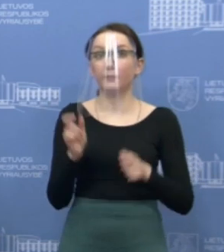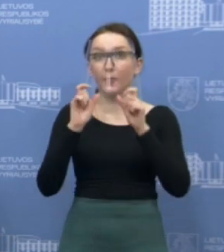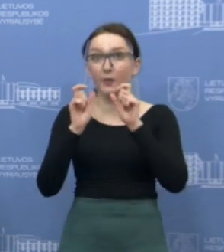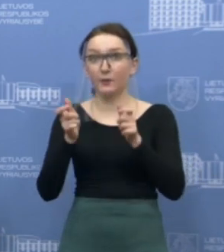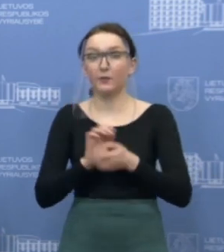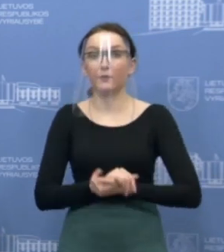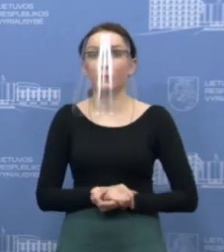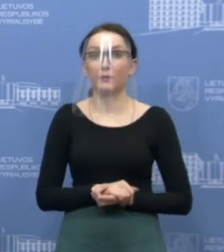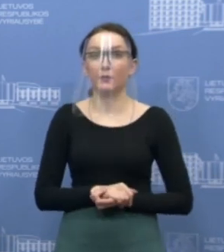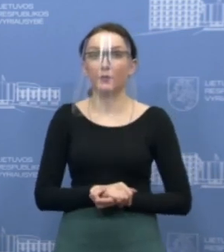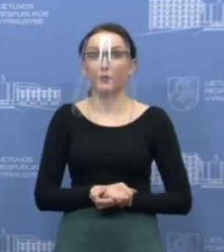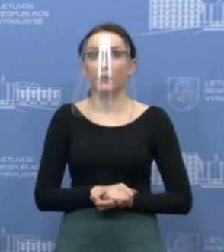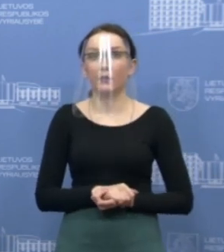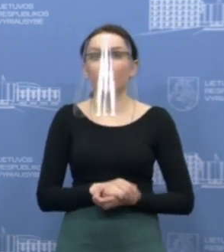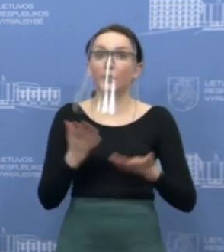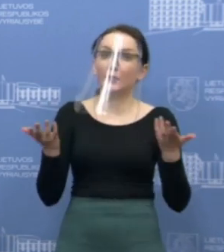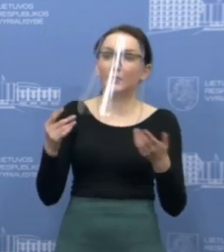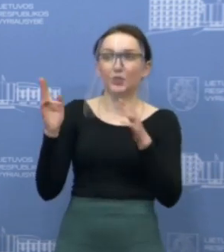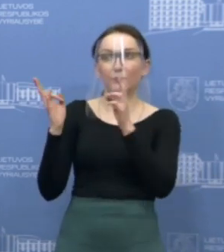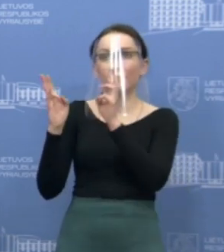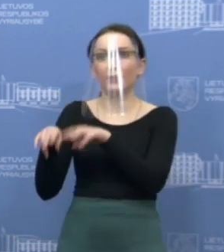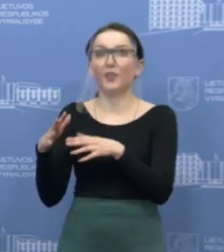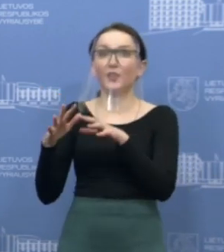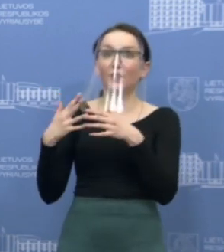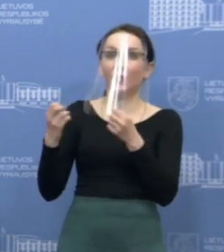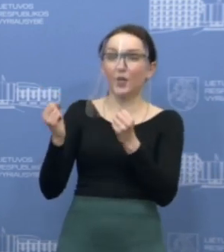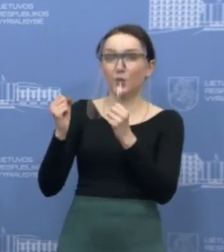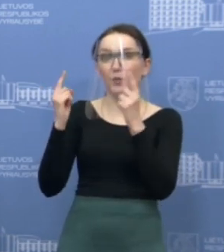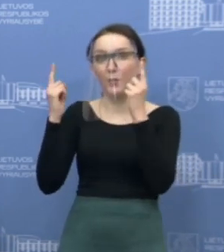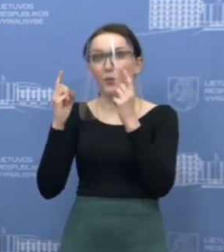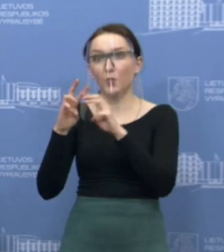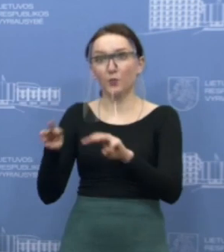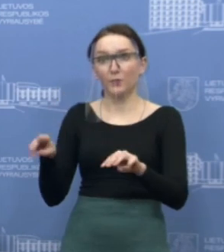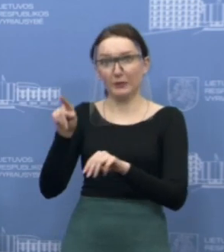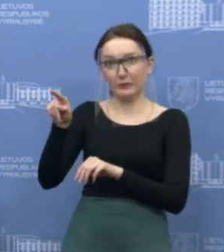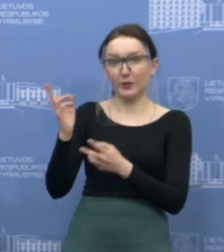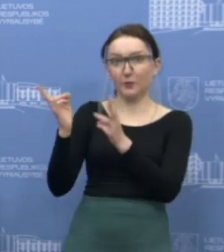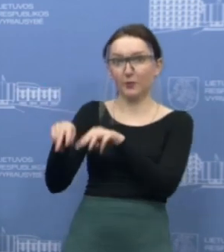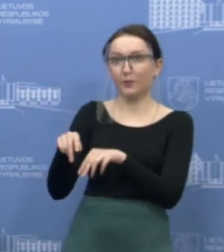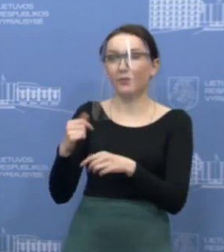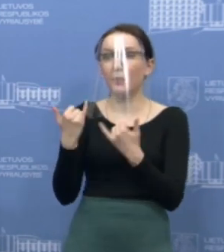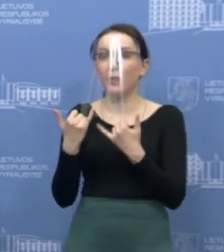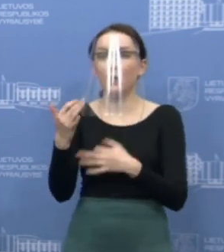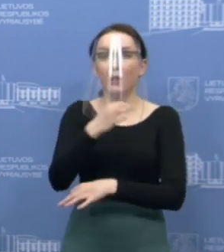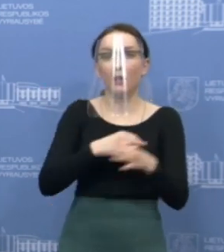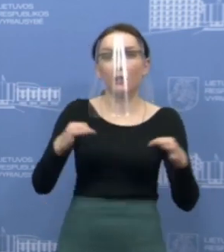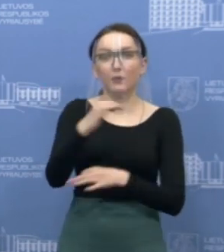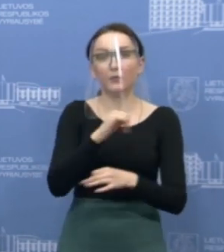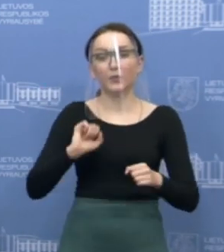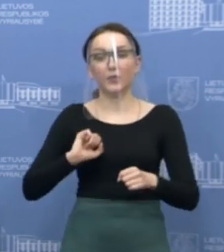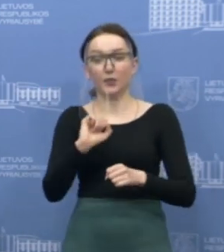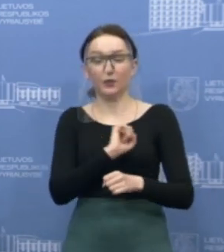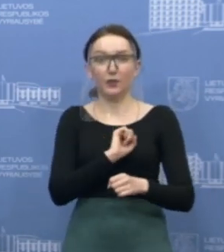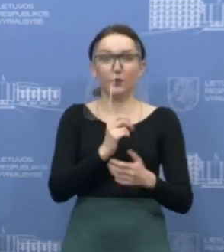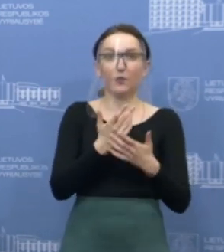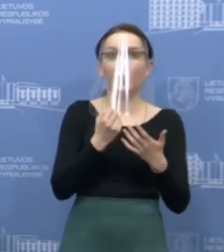Na, gal tuos klausimus reikėtų palikti sveikatos apsaugos specialistams, bet iš tikrųjų, kiek vyksta diskusijų, tai kiekviena gydimo